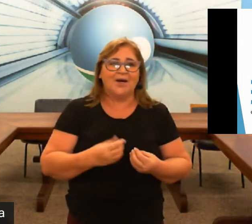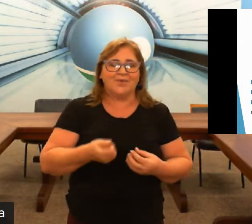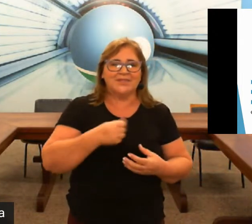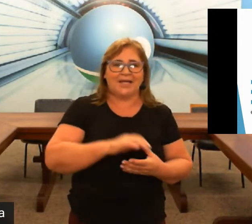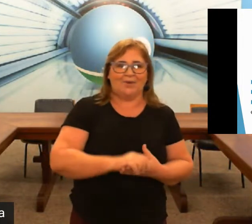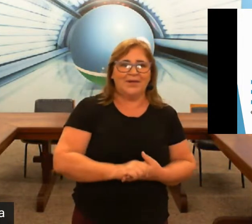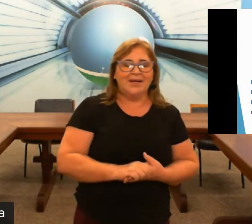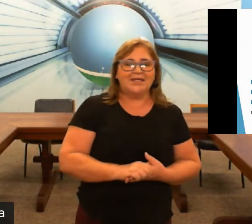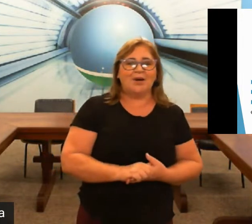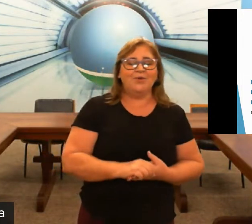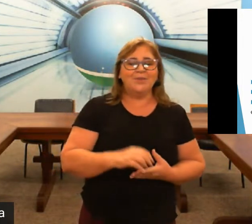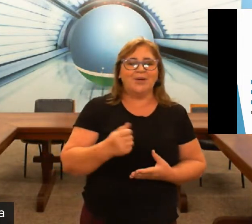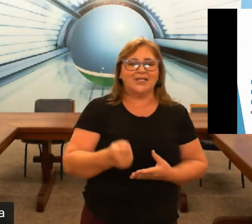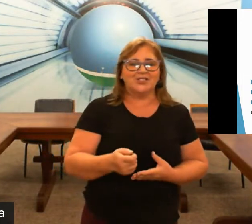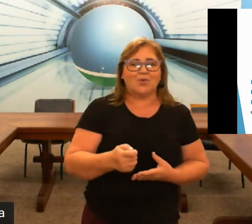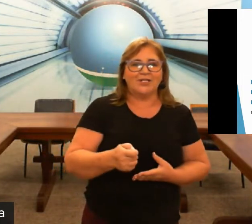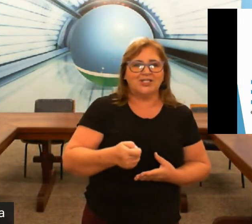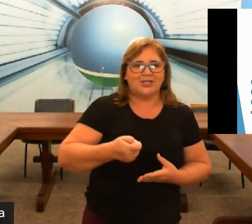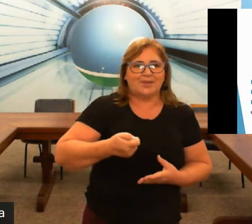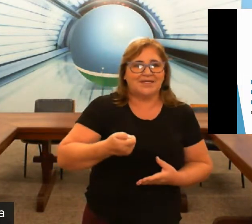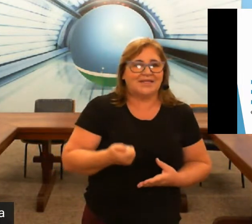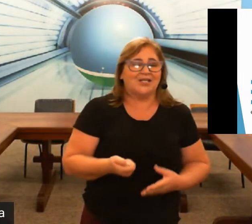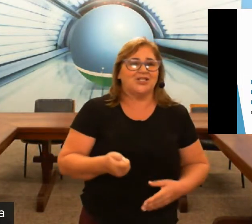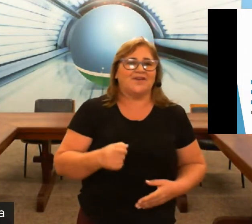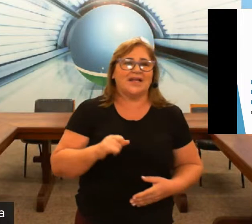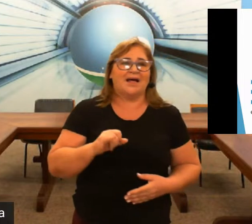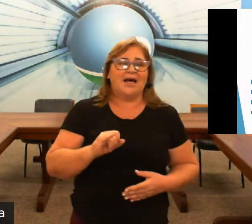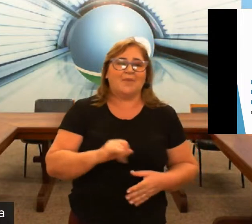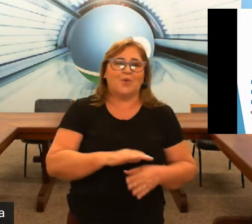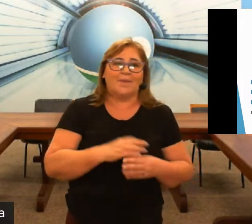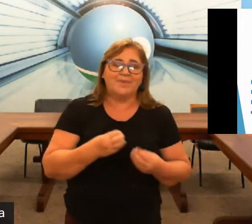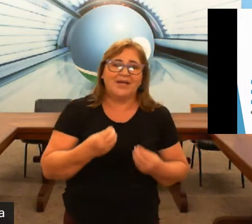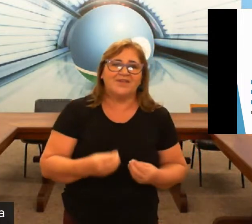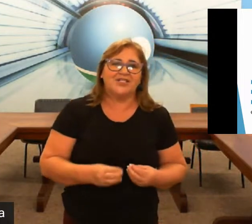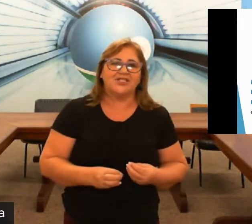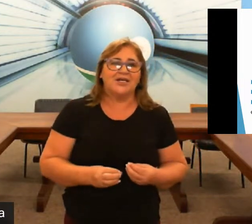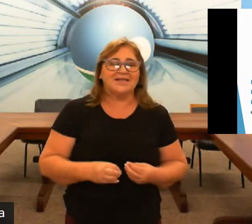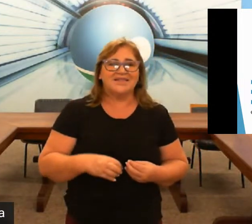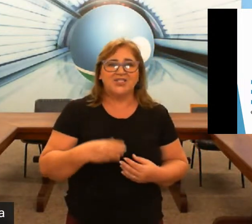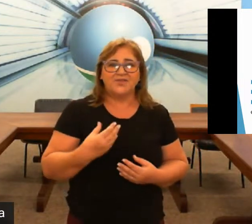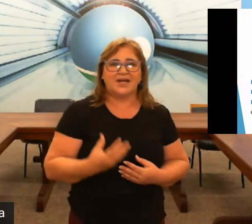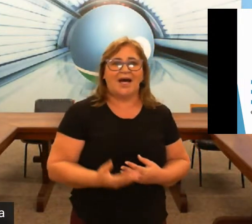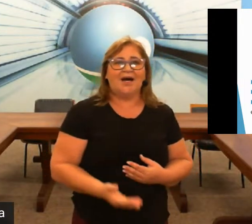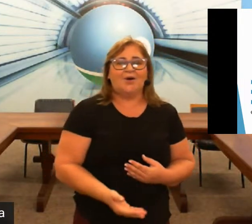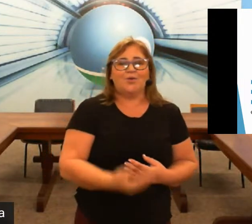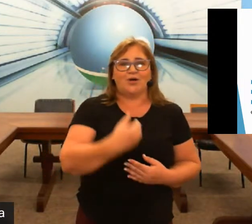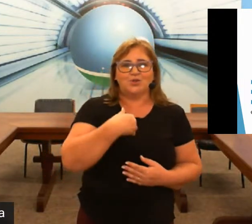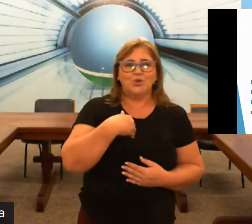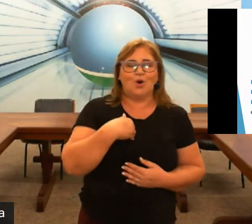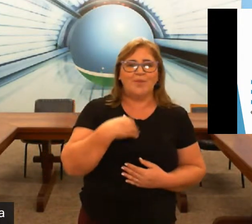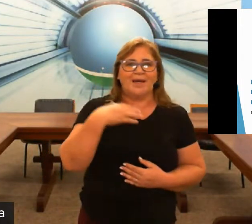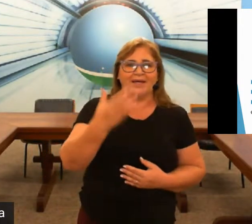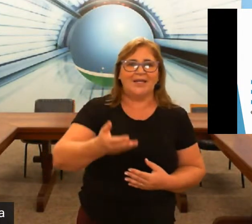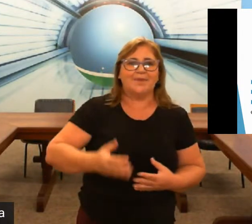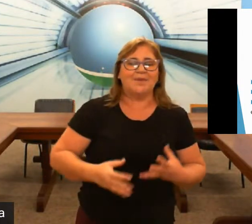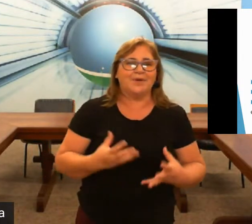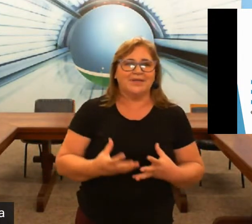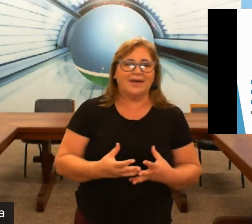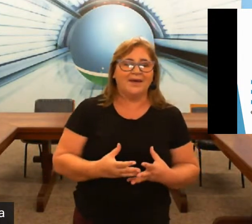o sinal então é muito importante quando a gente apresentar a gente falar a primeira vez a gente se identificar o nosso nome pra ele pra ele poder